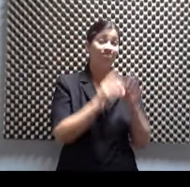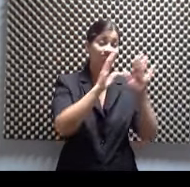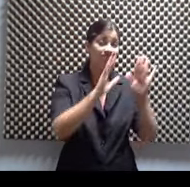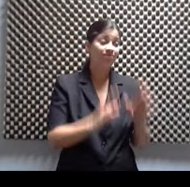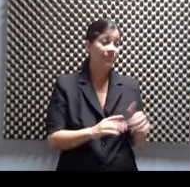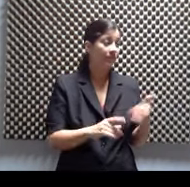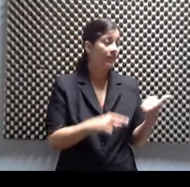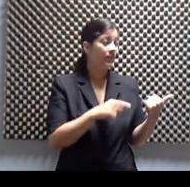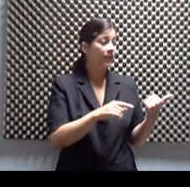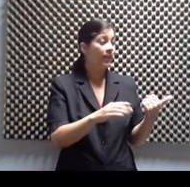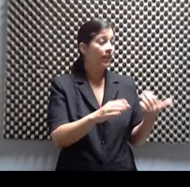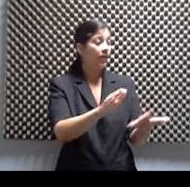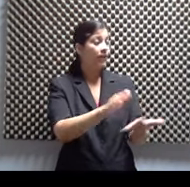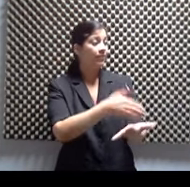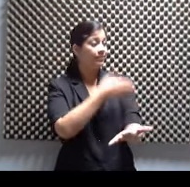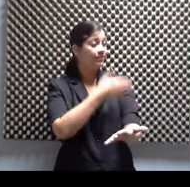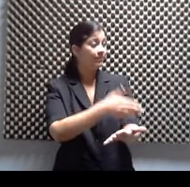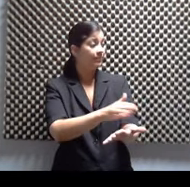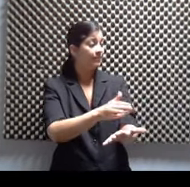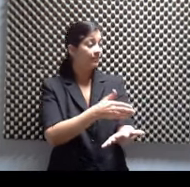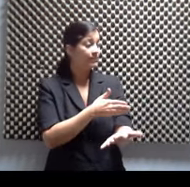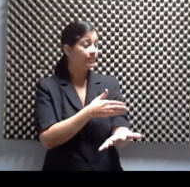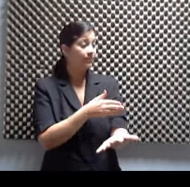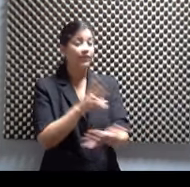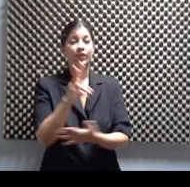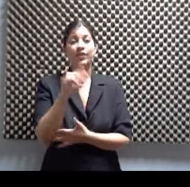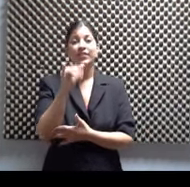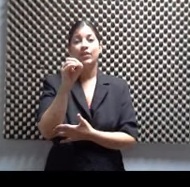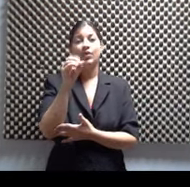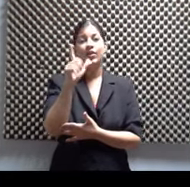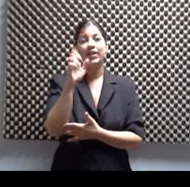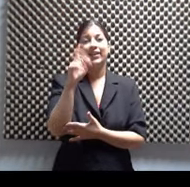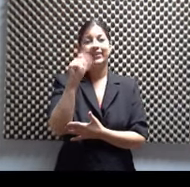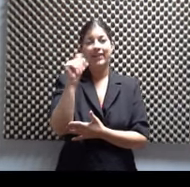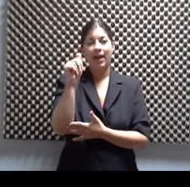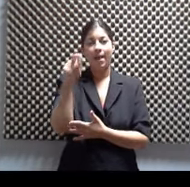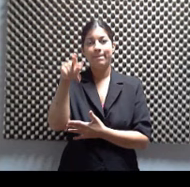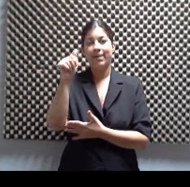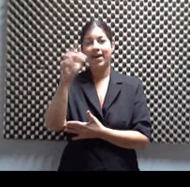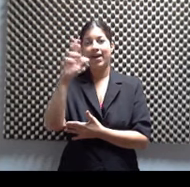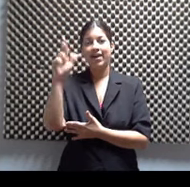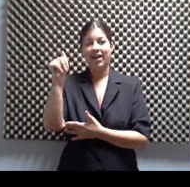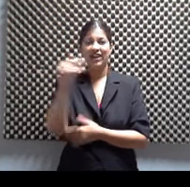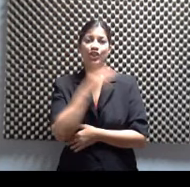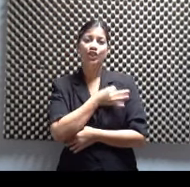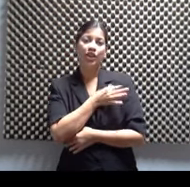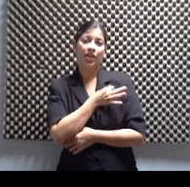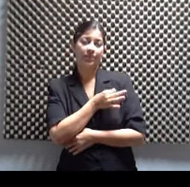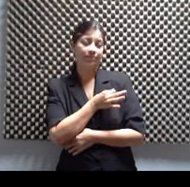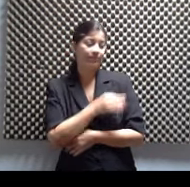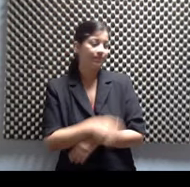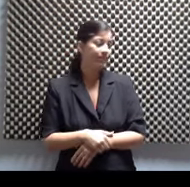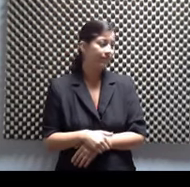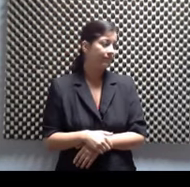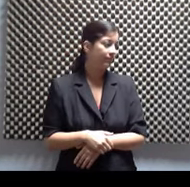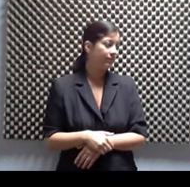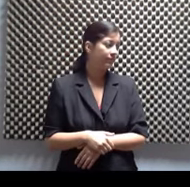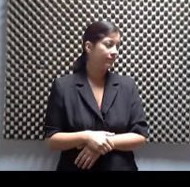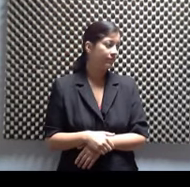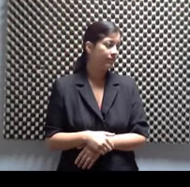Nidia aborda la música de Violeta Parra de Chile. Este es un disco que es compromiso de Nidia haberlo hecho porque ella está muy